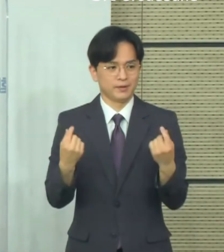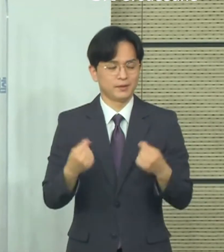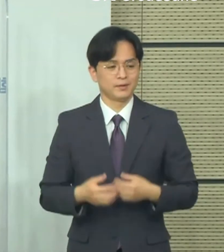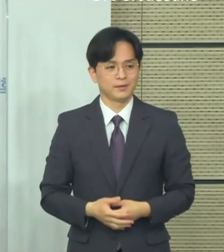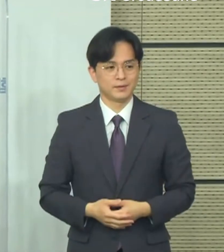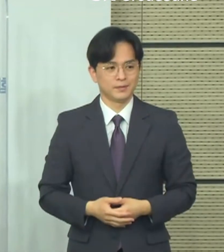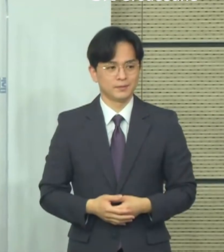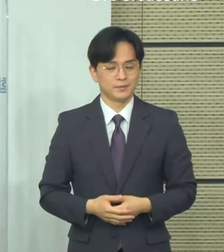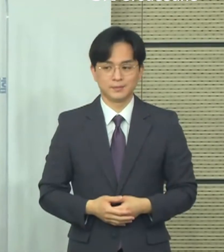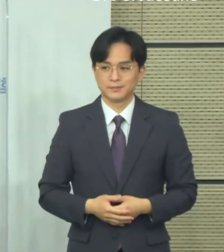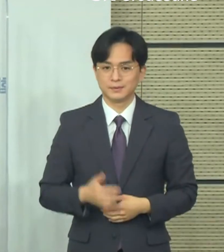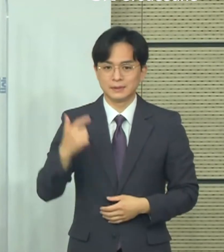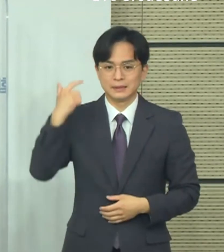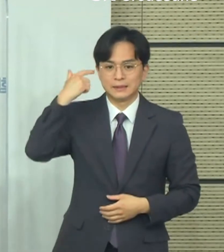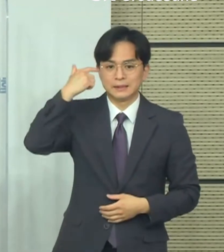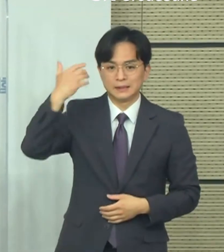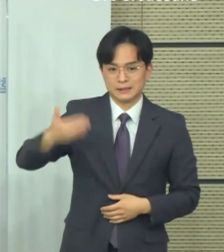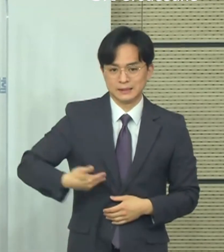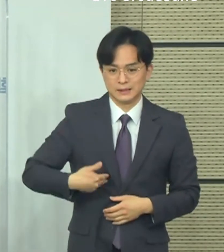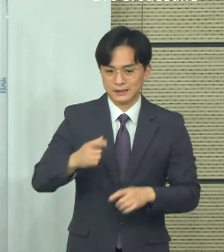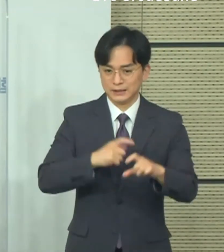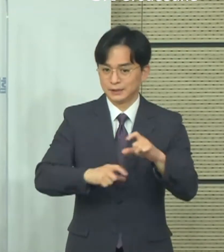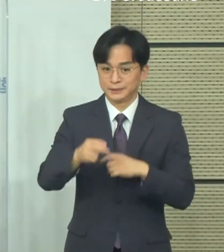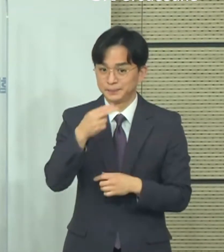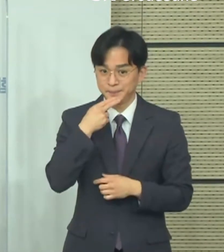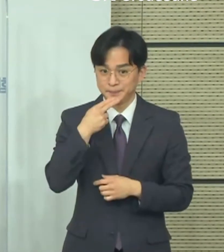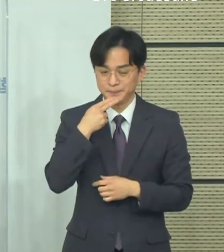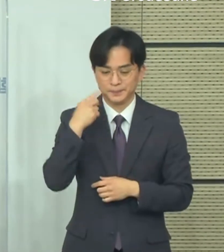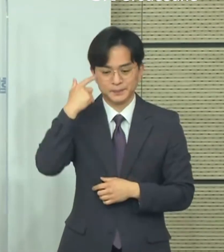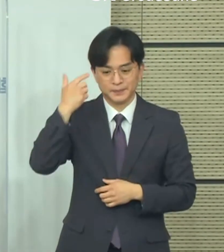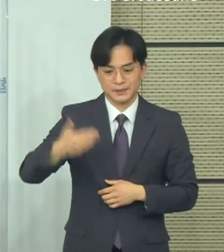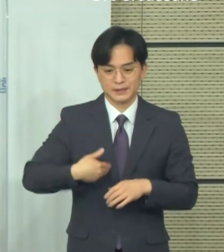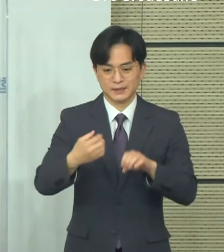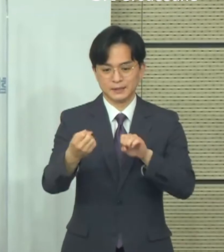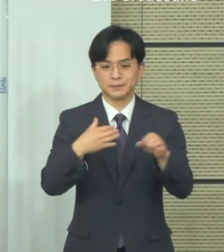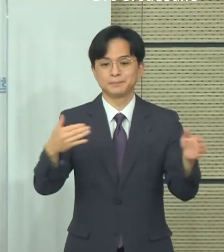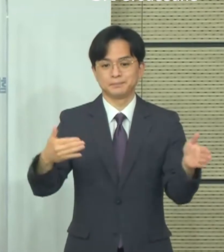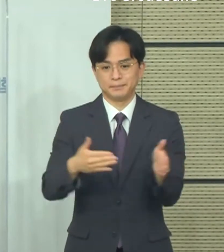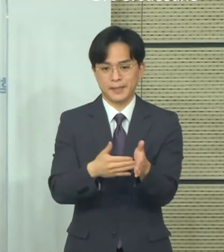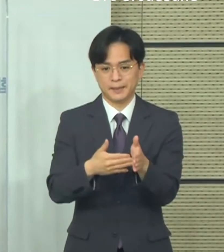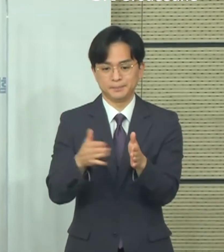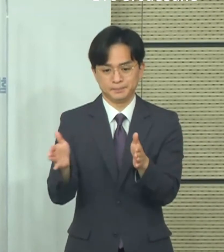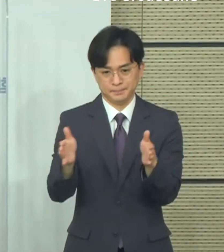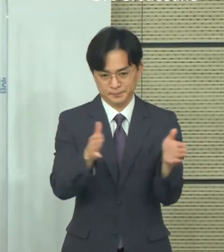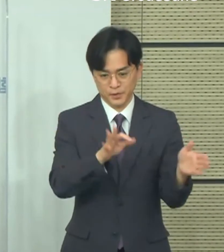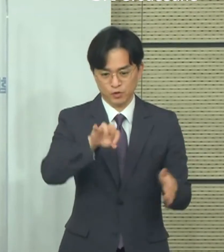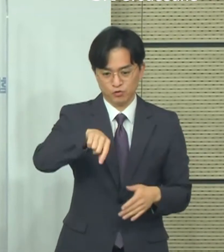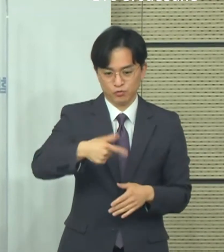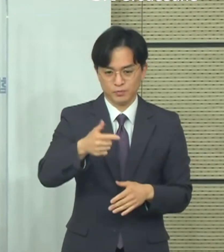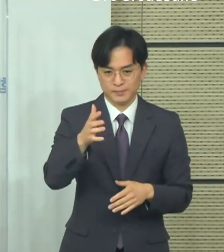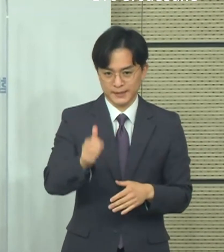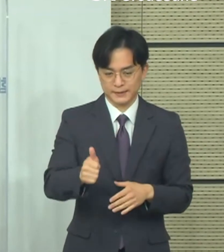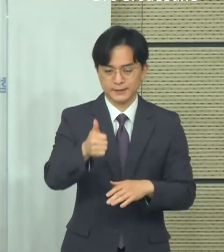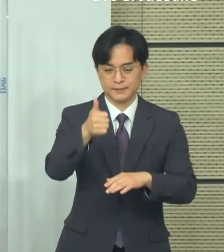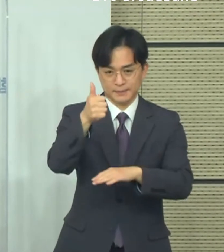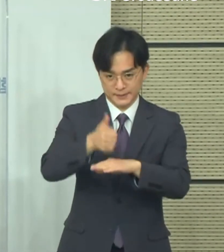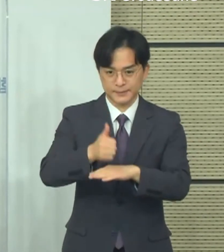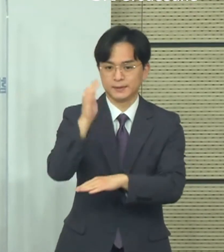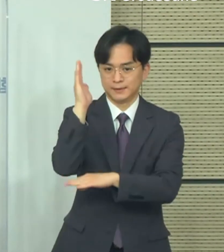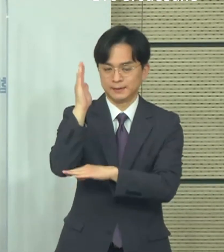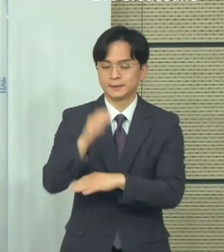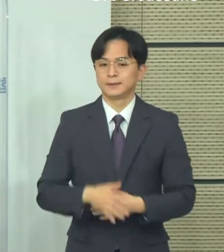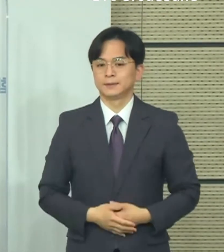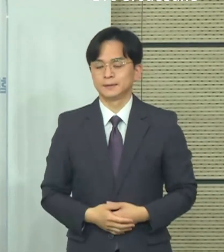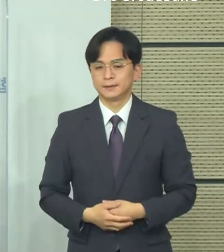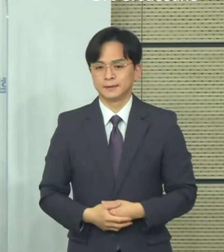네. 더 이상 질의가 없으셔서 이것으로 질의응답을 마치겠습니다. 마무리 말씀 간단하게 부탁드립니다. 네.